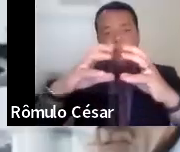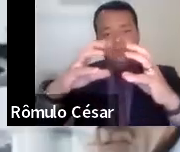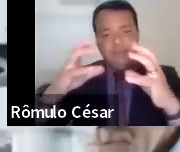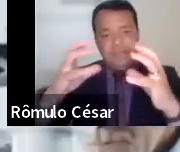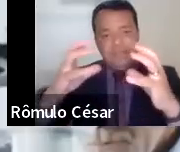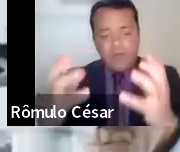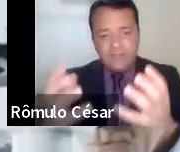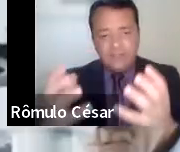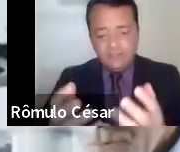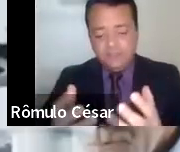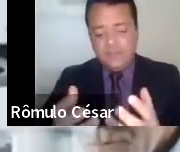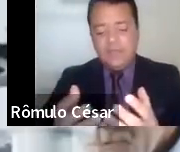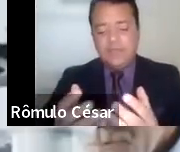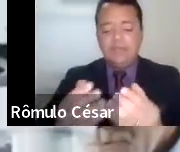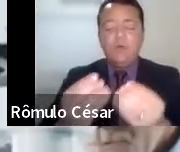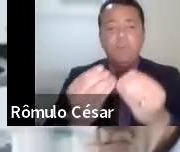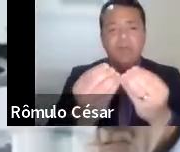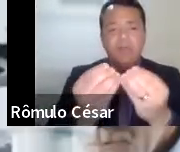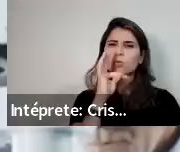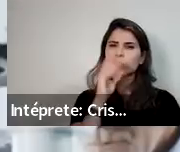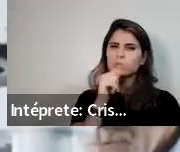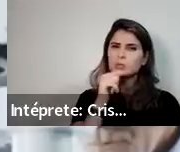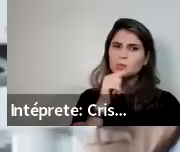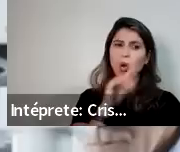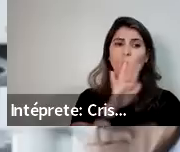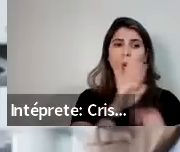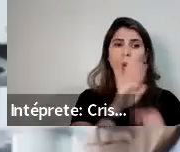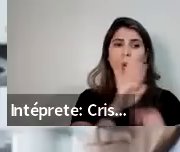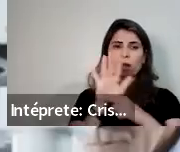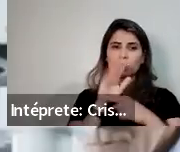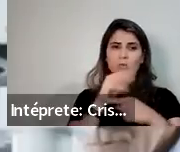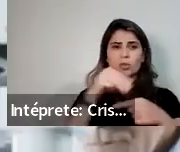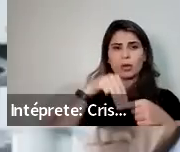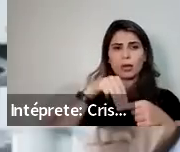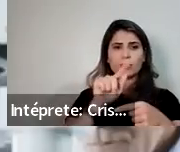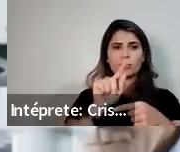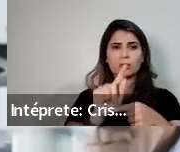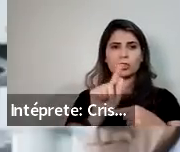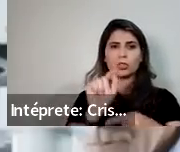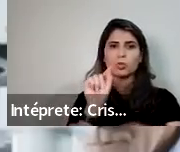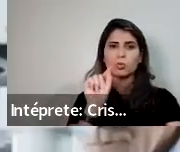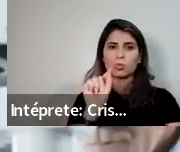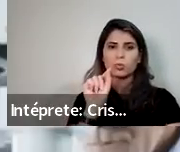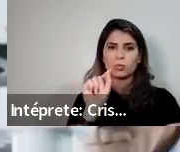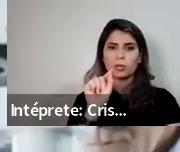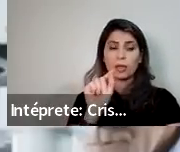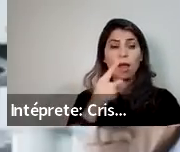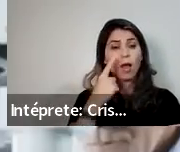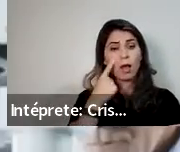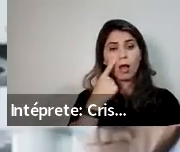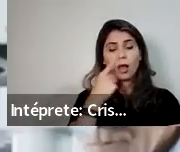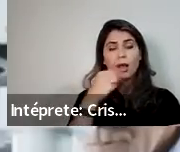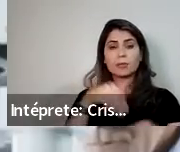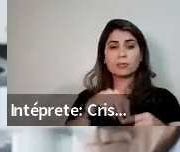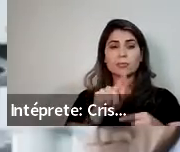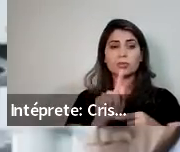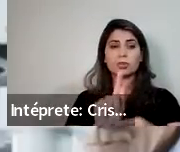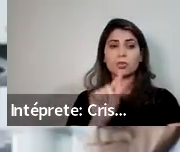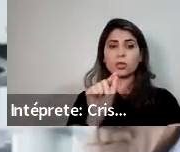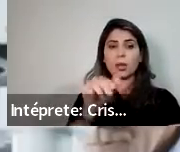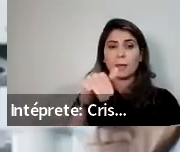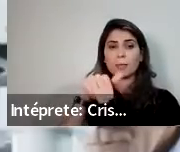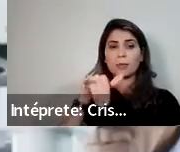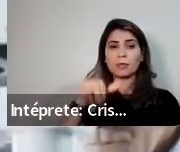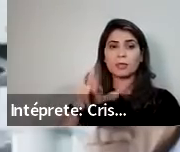deixa a água adequada e apropriada, o magnésio, que é o principal mineral, ele começa a ser melhor